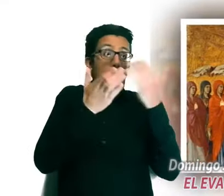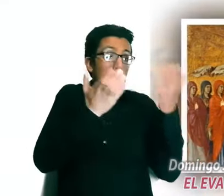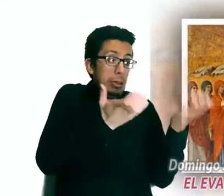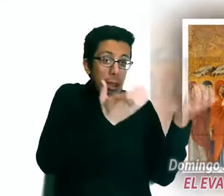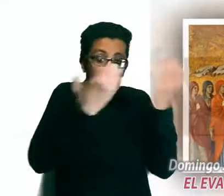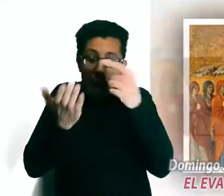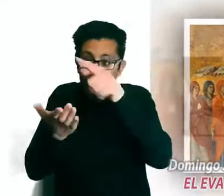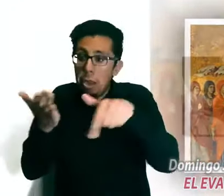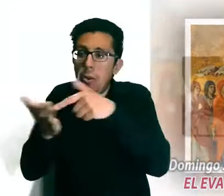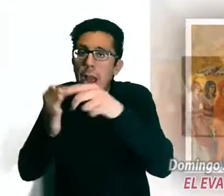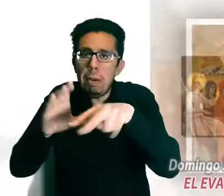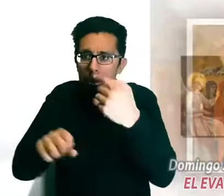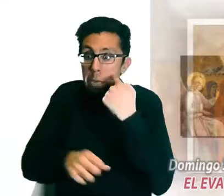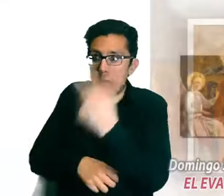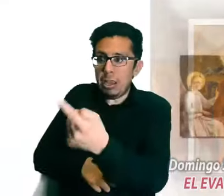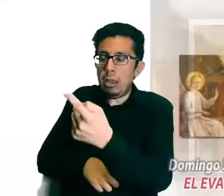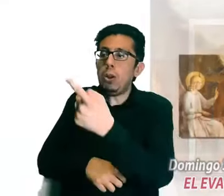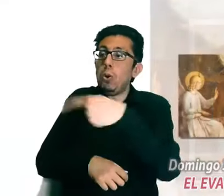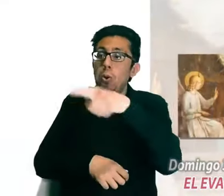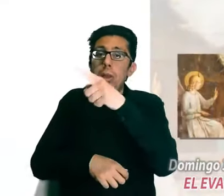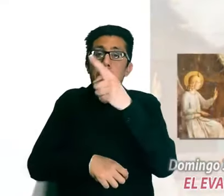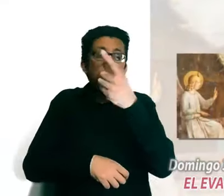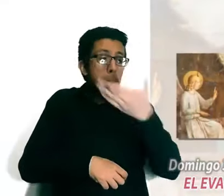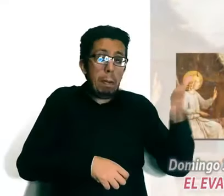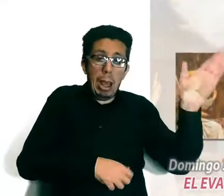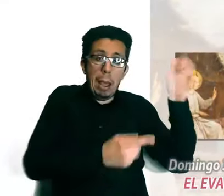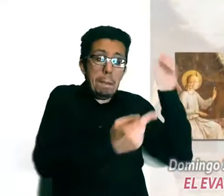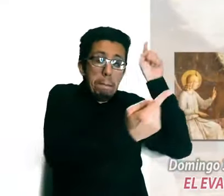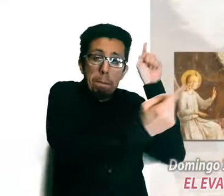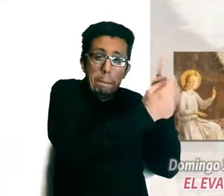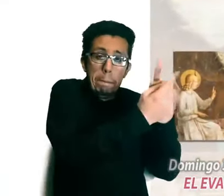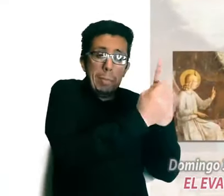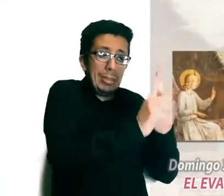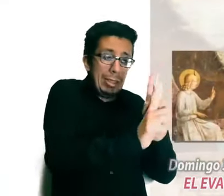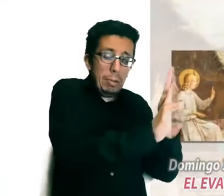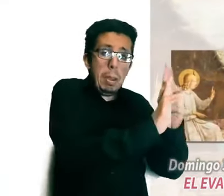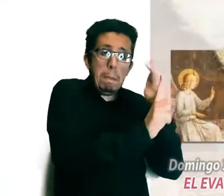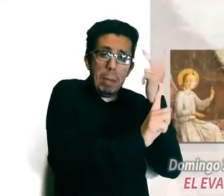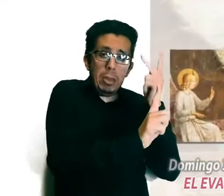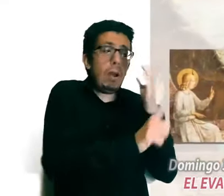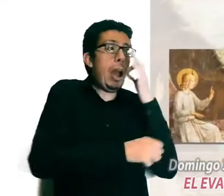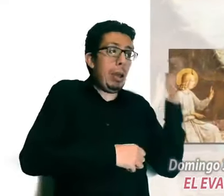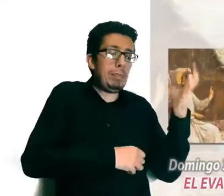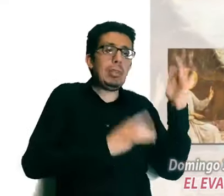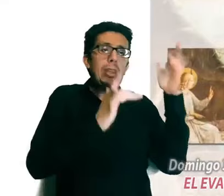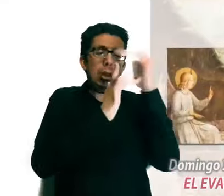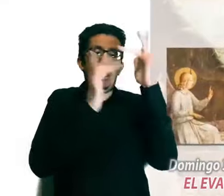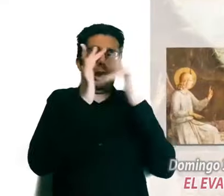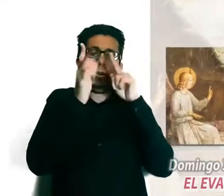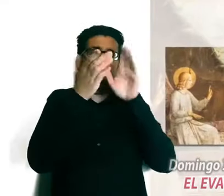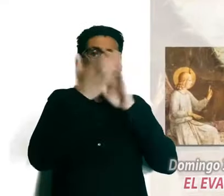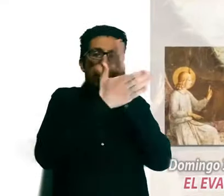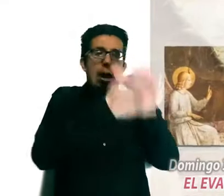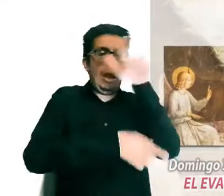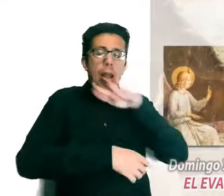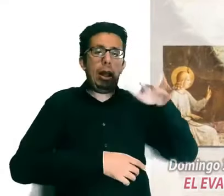decirles a sus discípulos y a Pedro, él irá delante de ustedes a Galilea, allá lo verán, como él les